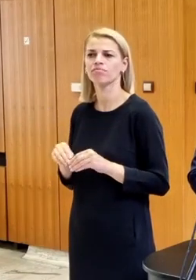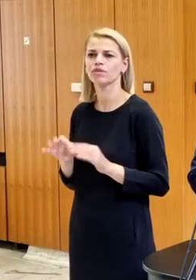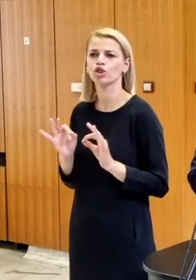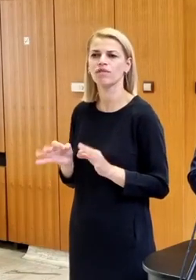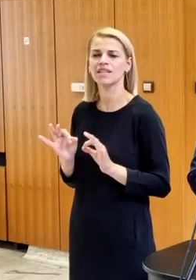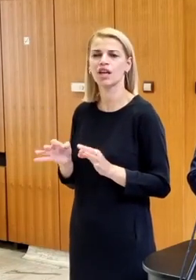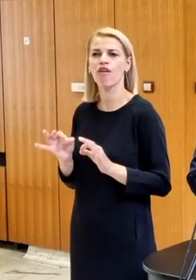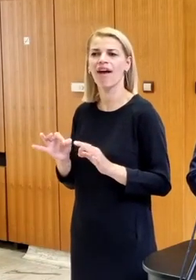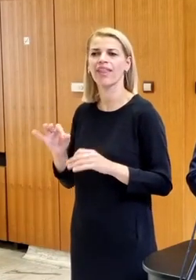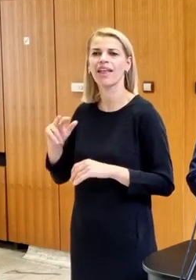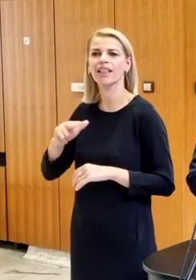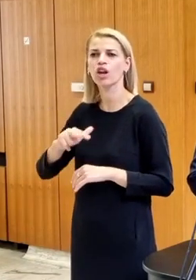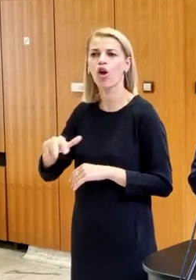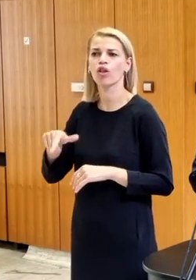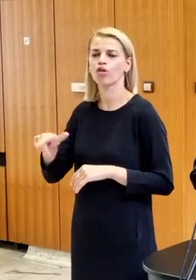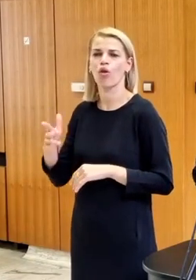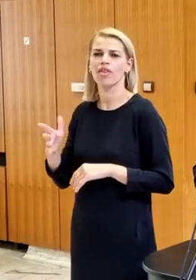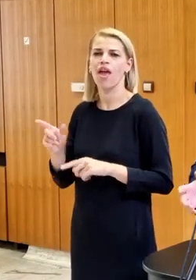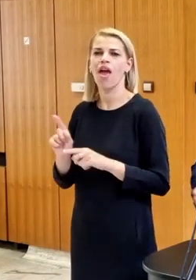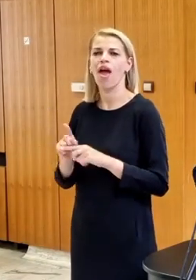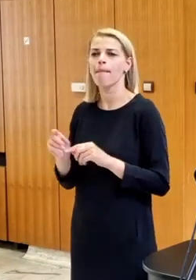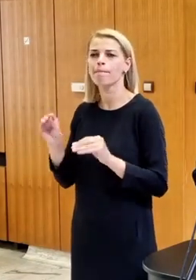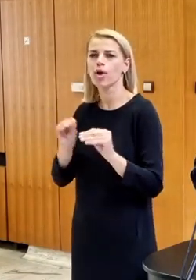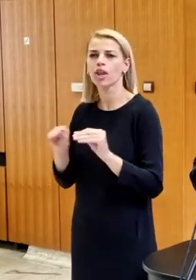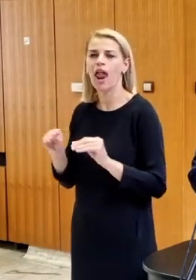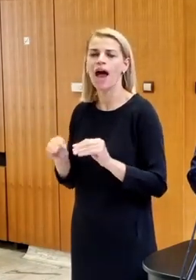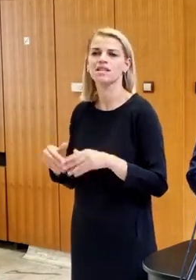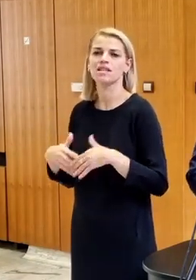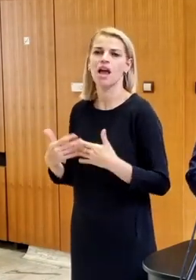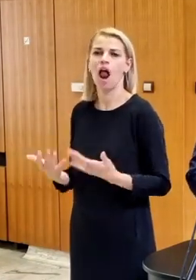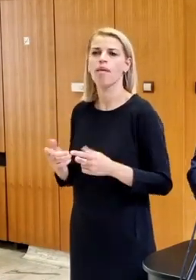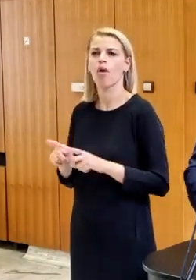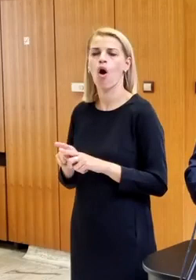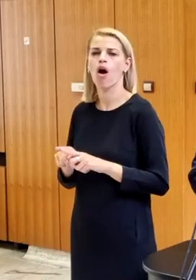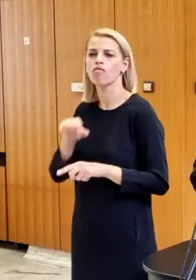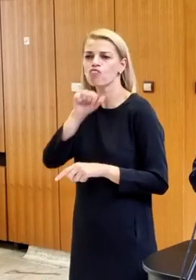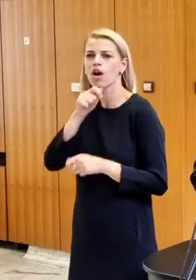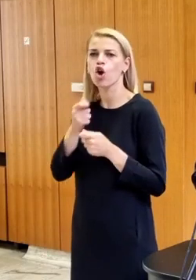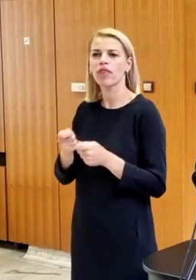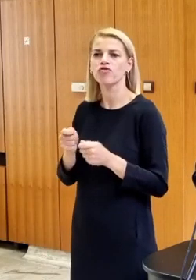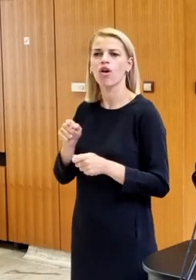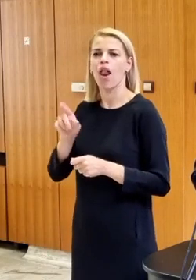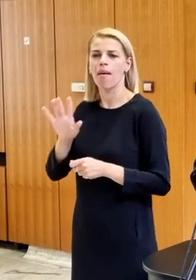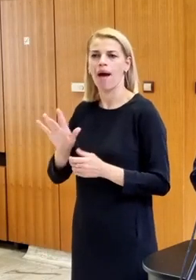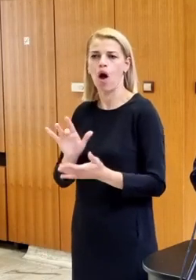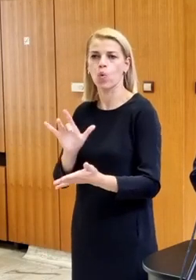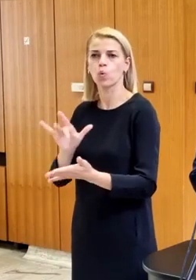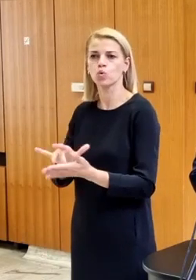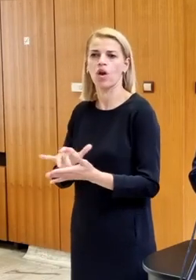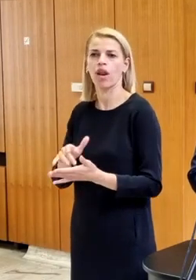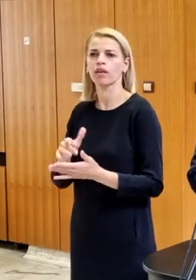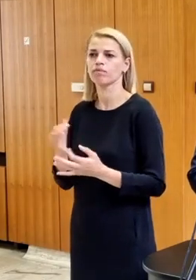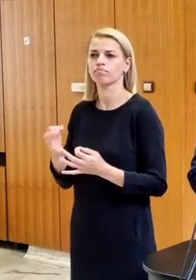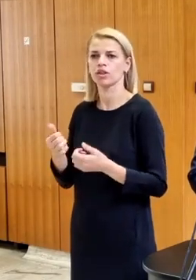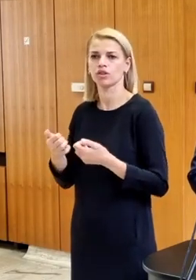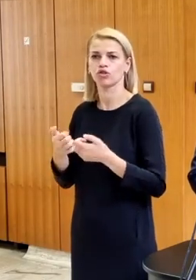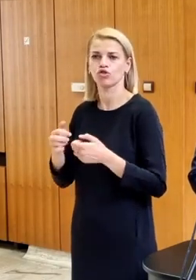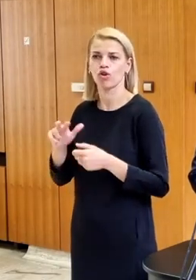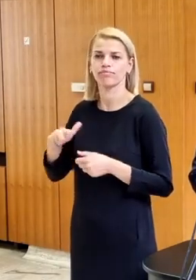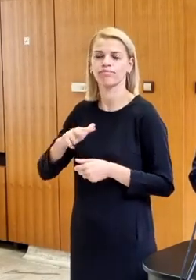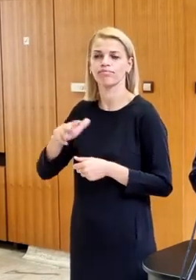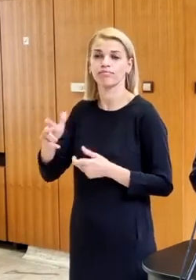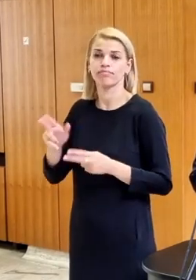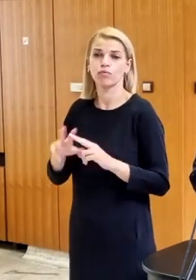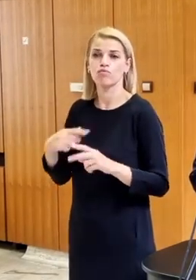ktoré určite neboli nejakými modelárskymi alebo otázkou hobby, ale jednoducho mali svoje účely, pre ktoré boli nasadzované. Čiže môžeme